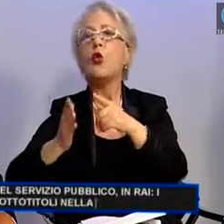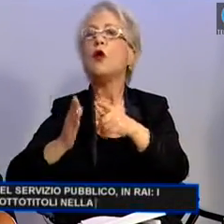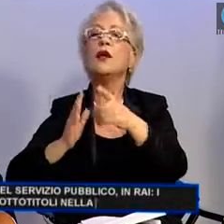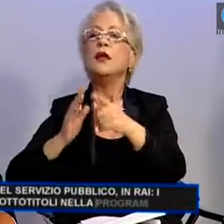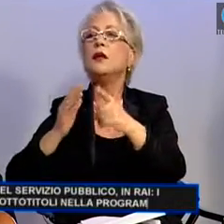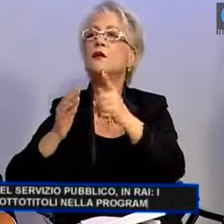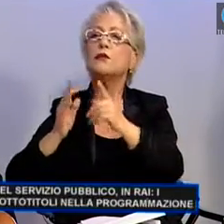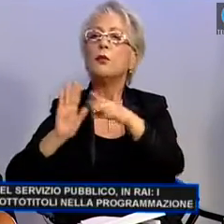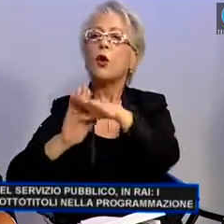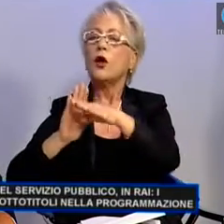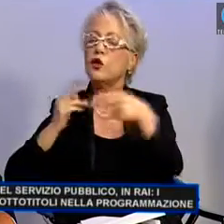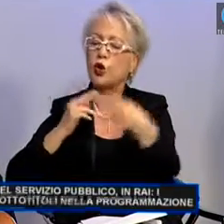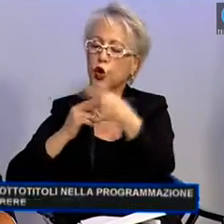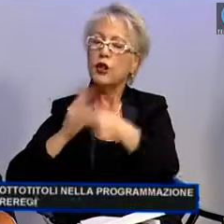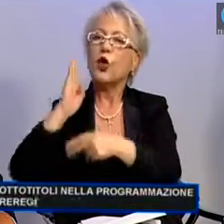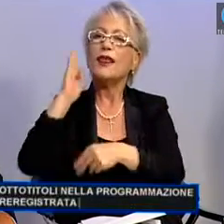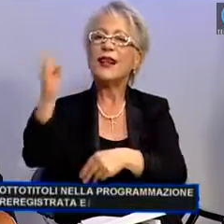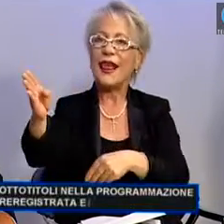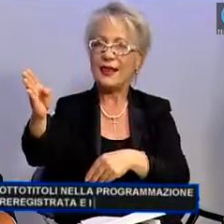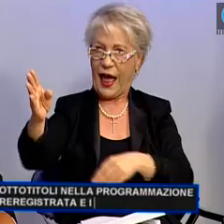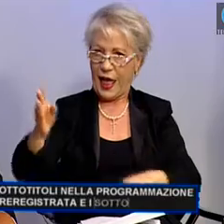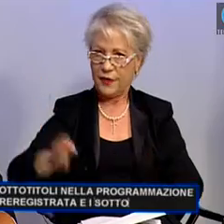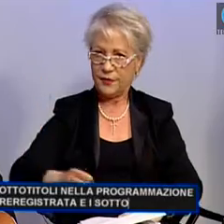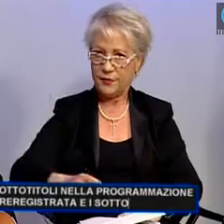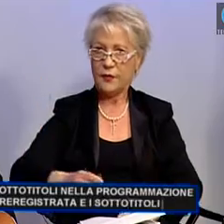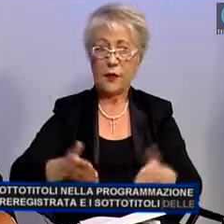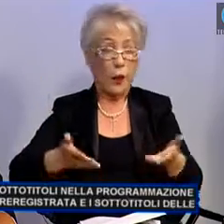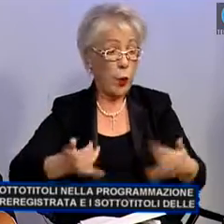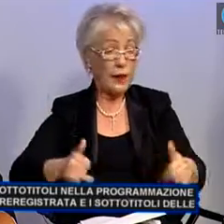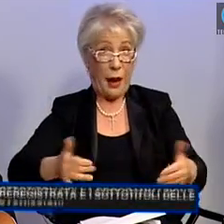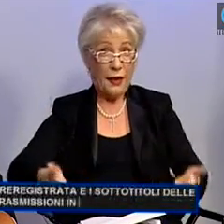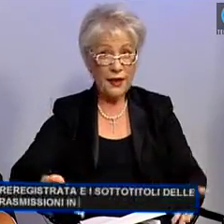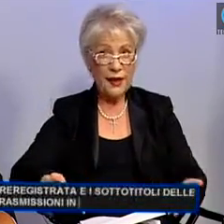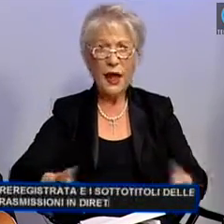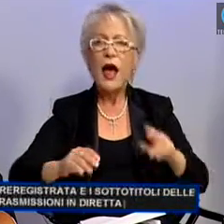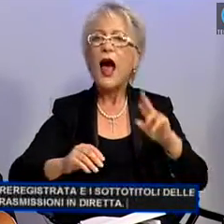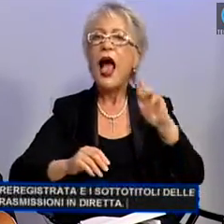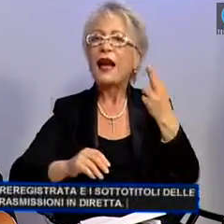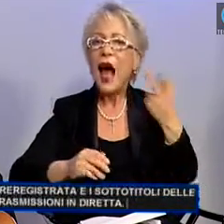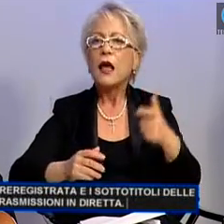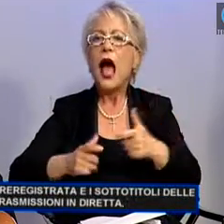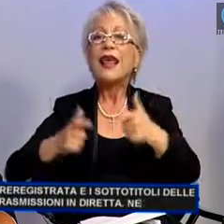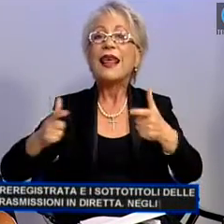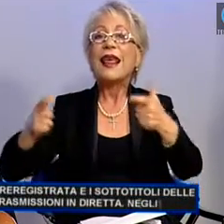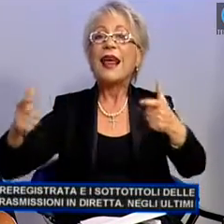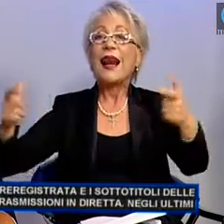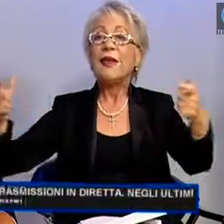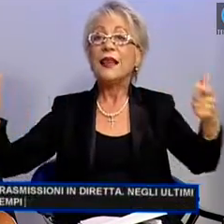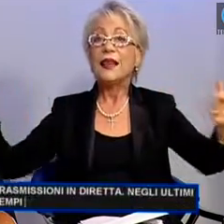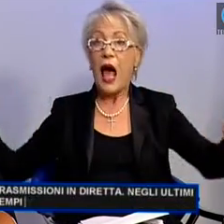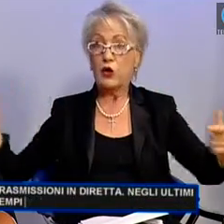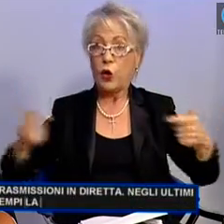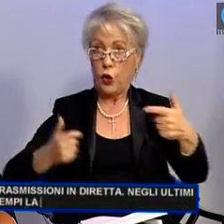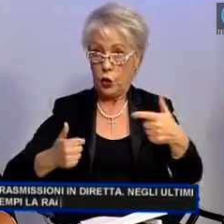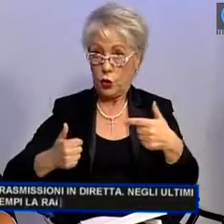-registrata e i sottotitoli delle trasmissioni in diretta. Negli ultimi tempi, la